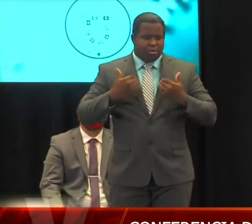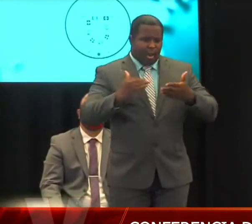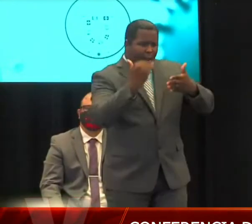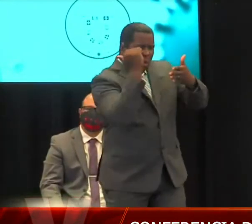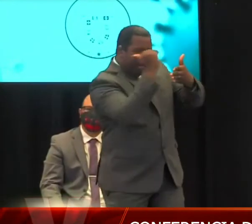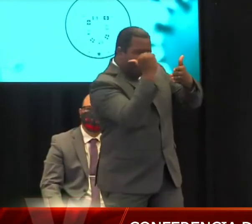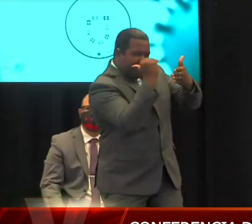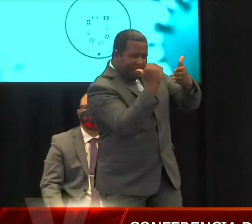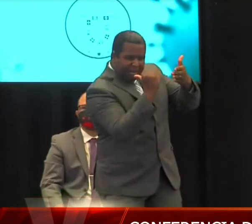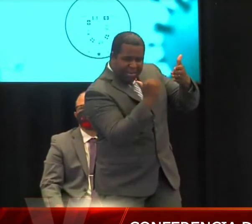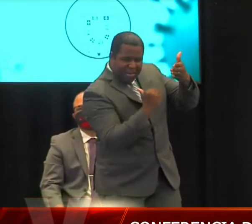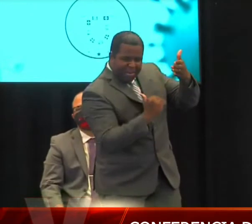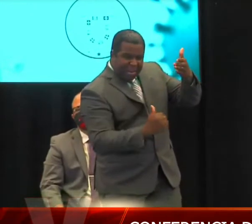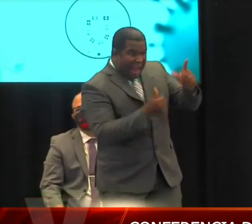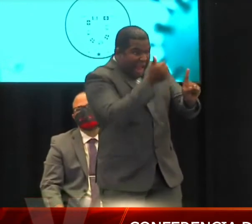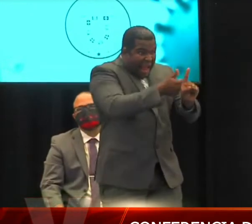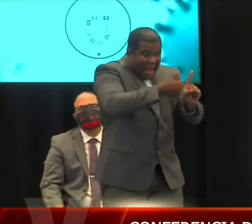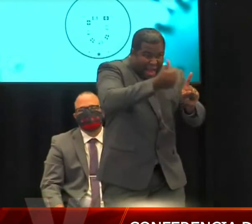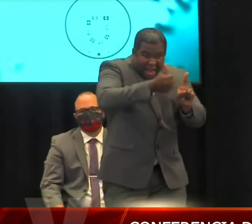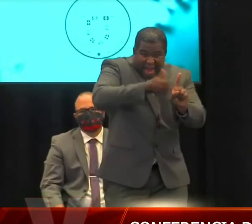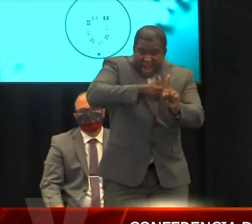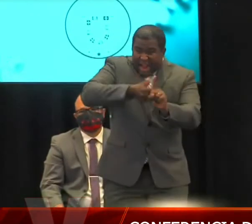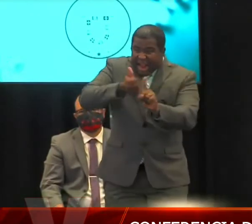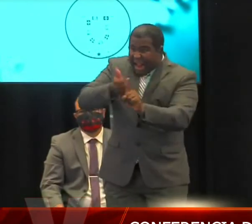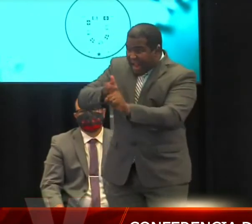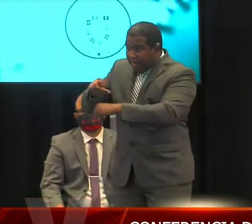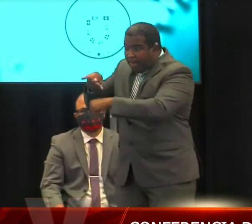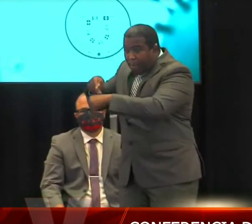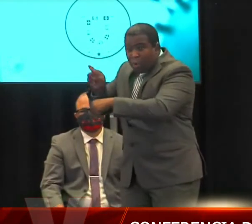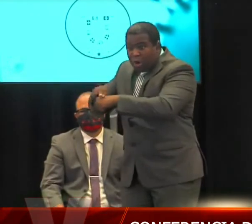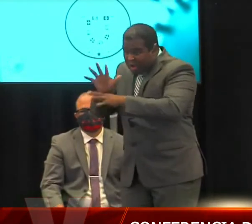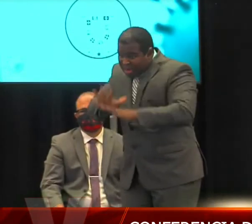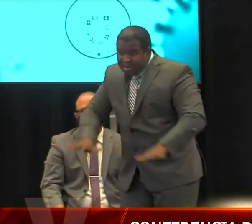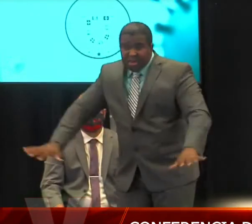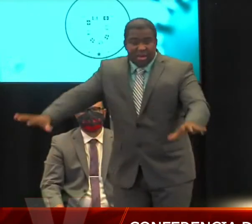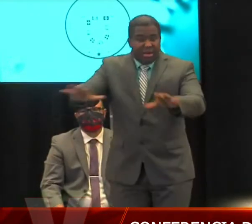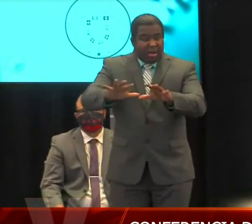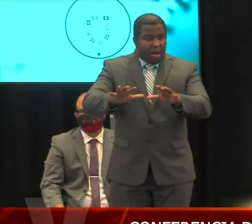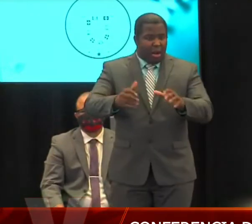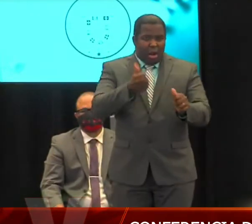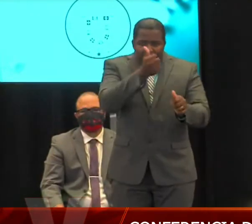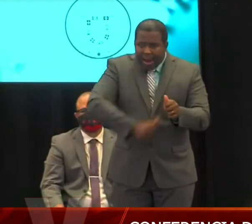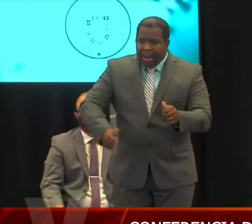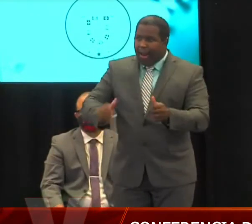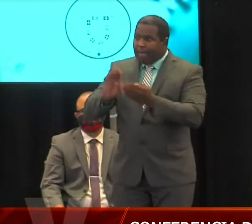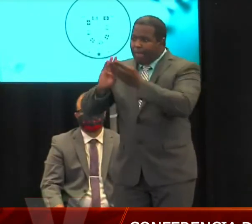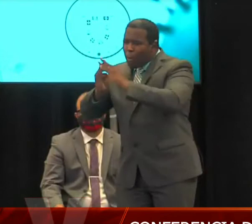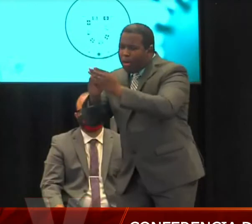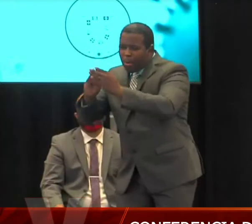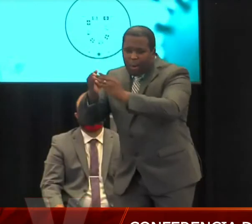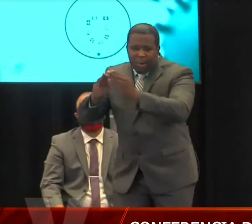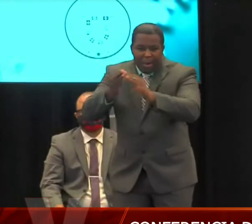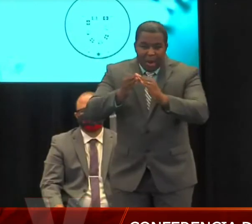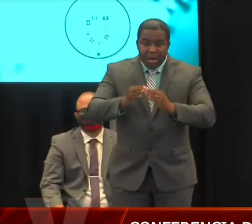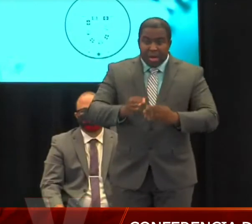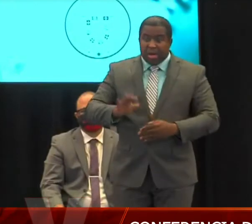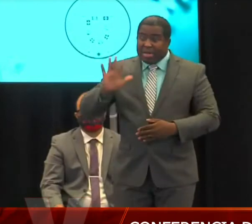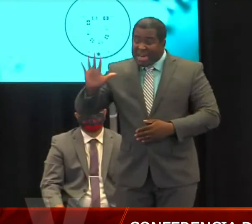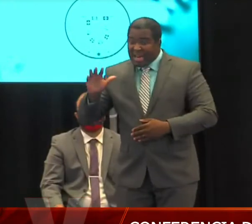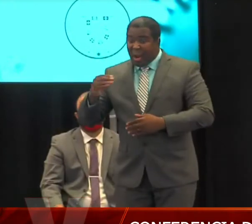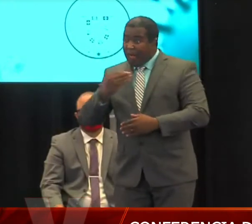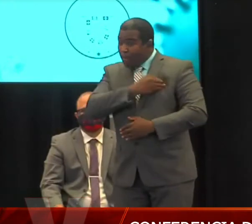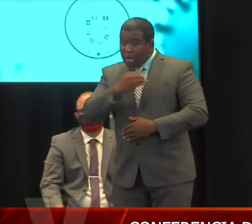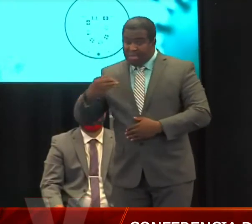el rastreo municipal bajo la dirección de la doctora Fabiola Cruz en favor de Puerto Rico, 75 municipios, los otros tres estamos